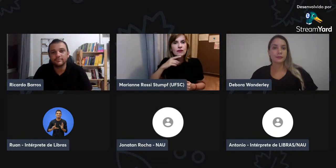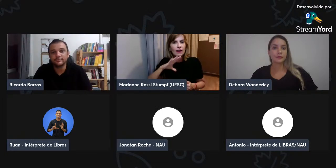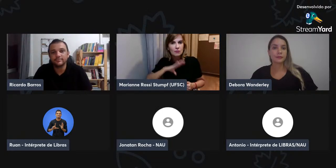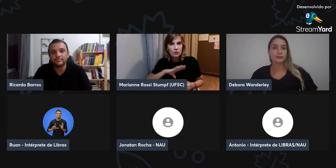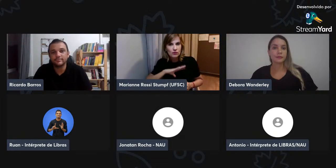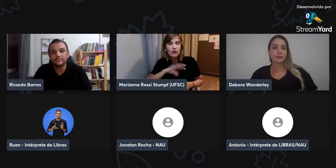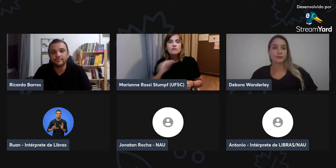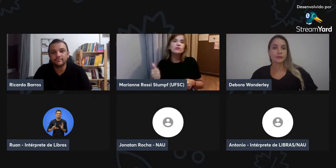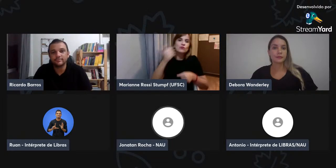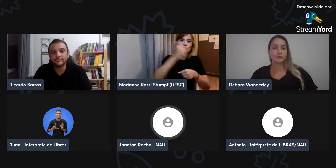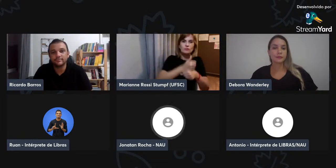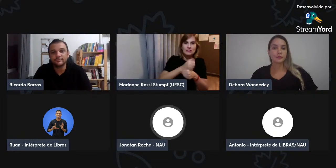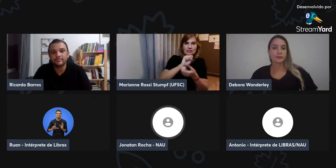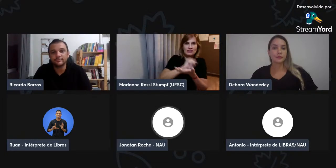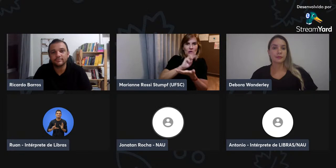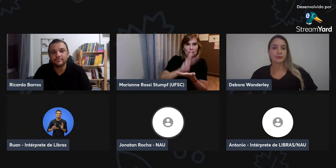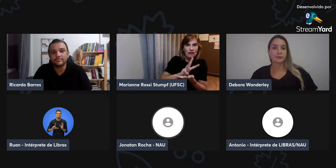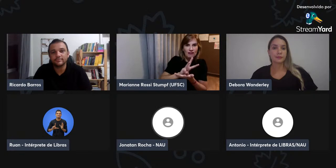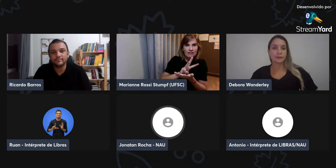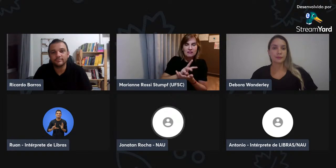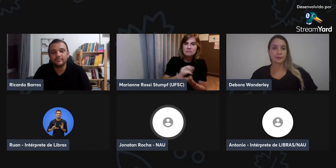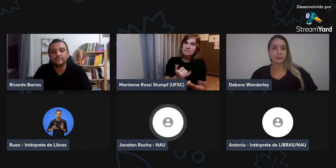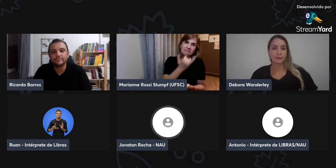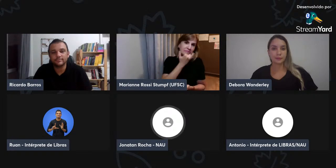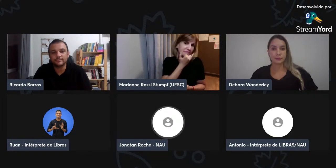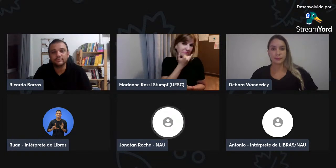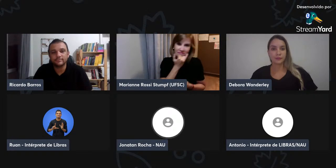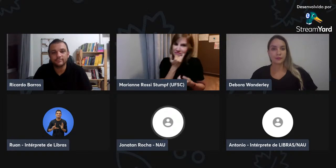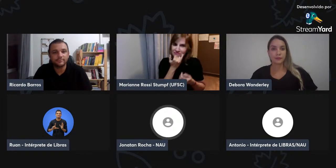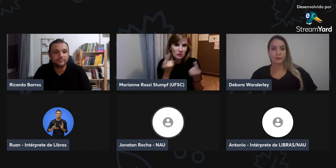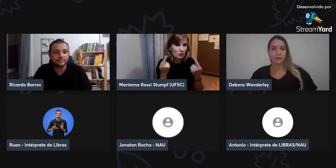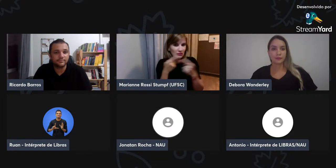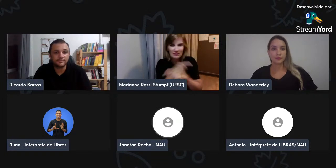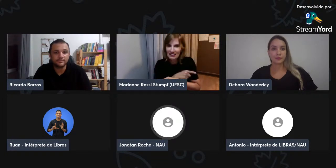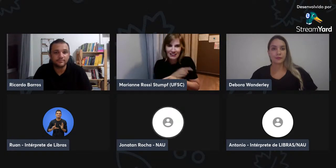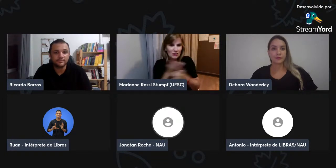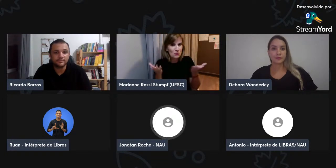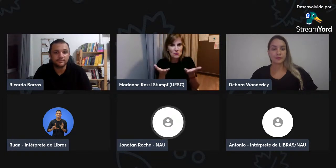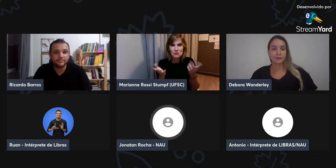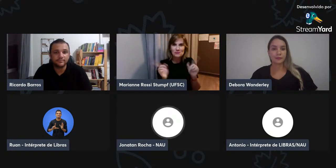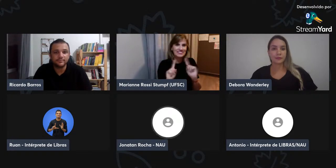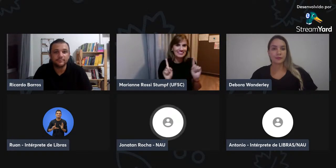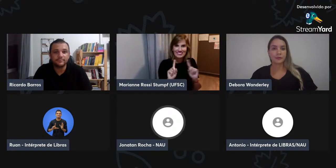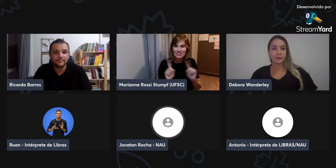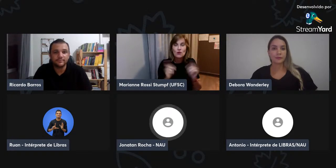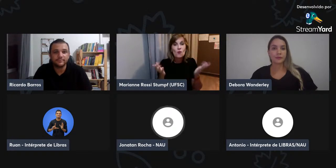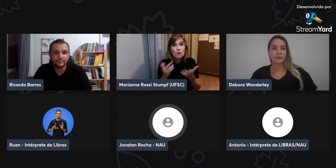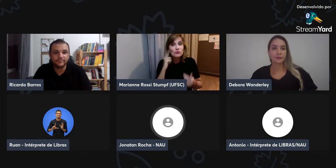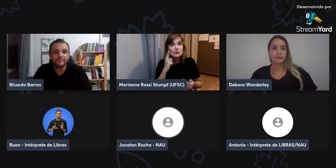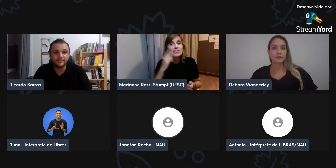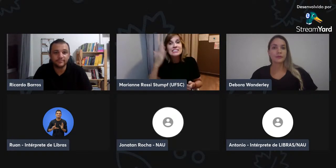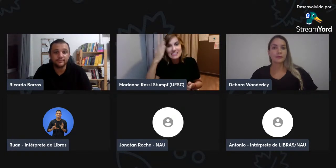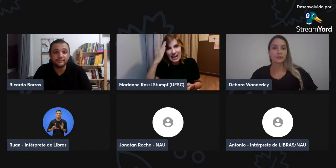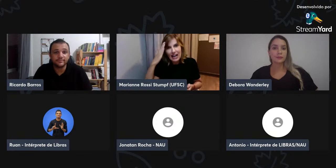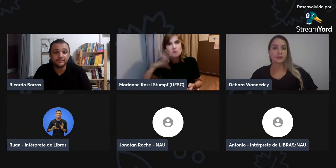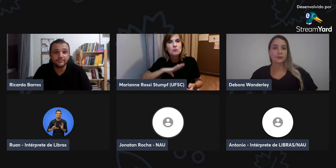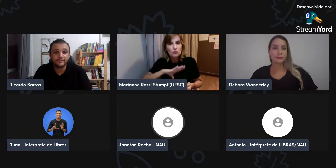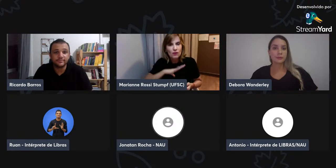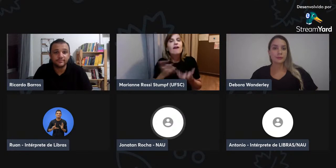mas, muitos surdos, que não conseguem, que não conseguem se expressar bem em português, estão substituindo hoje, né,